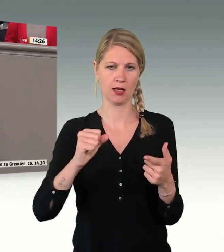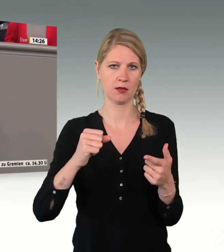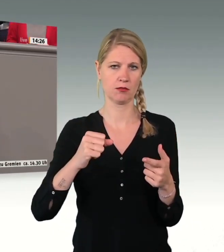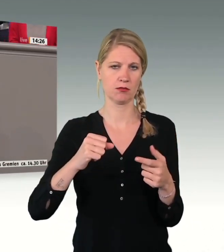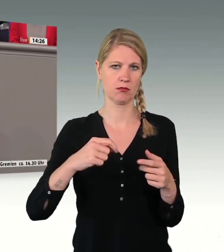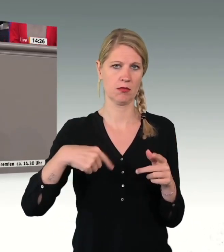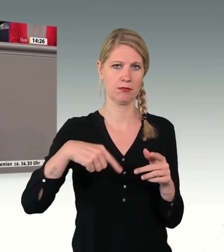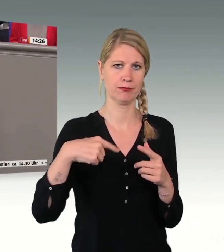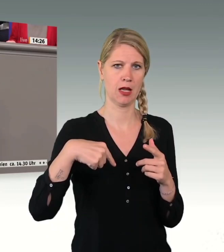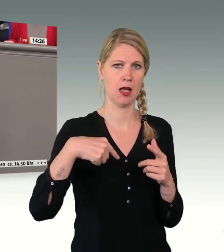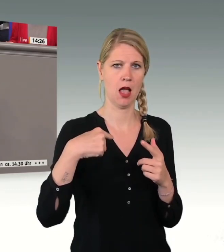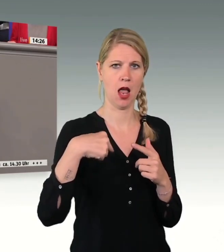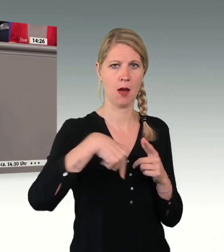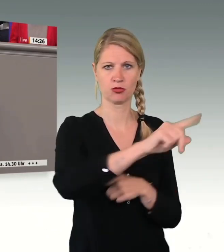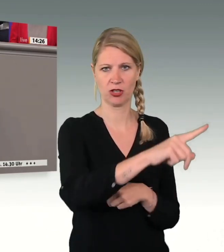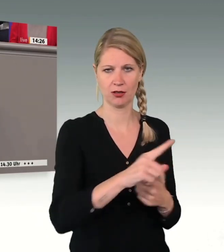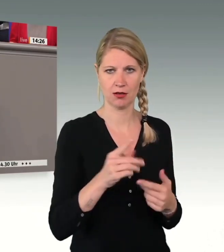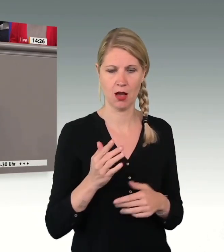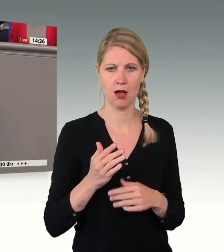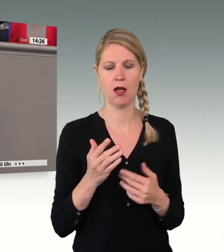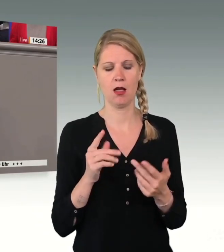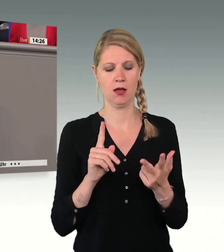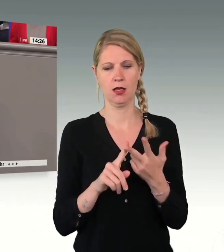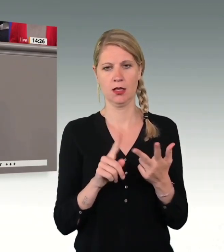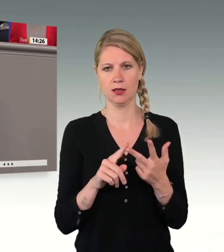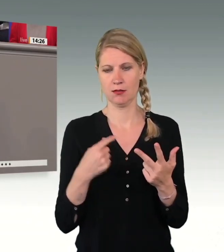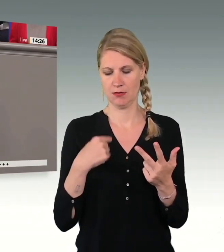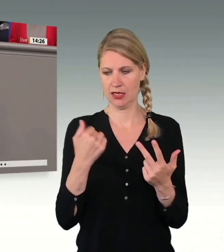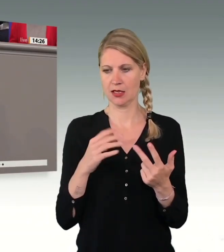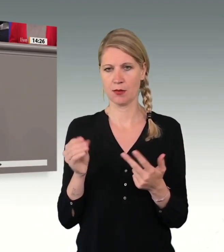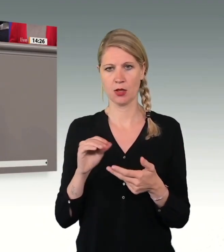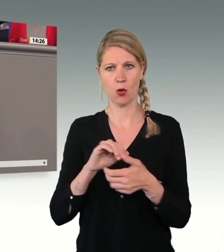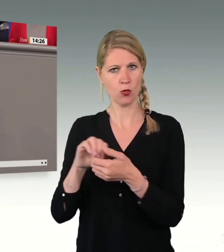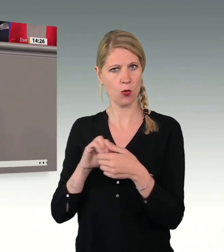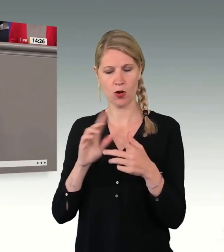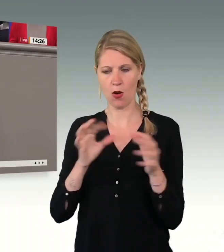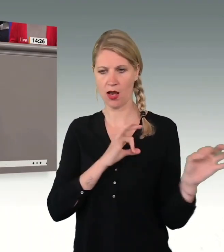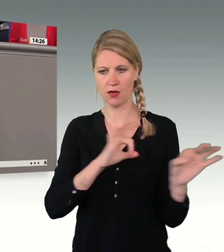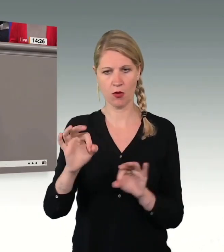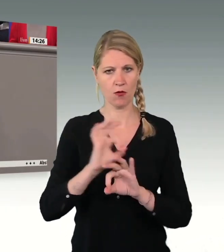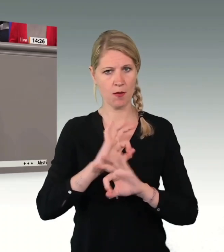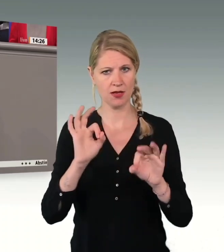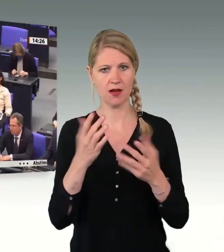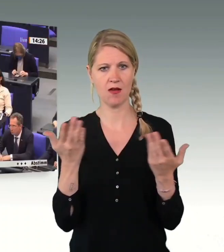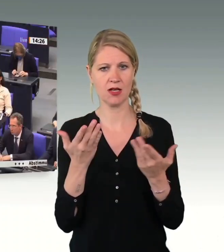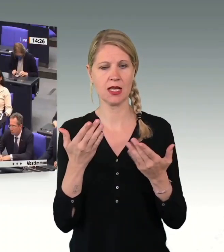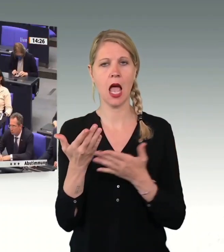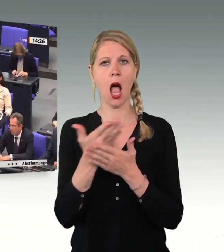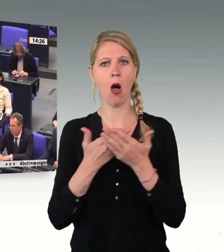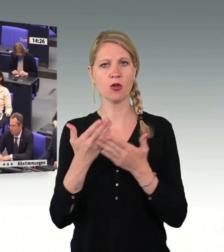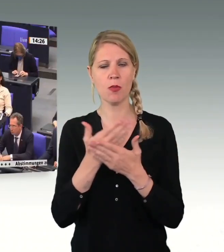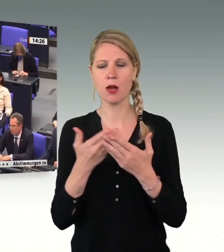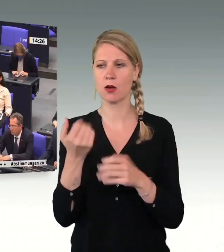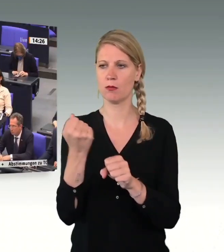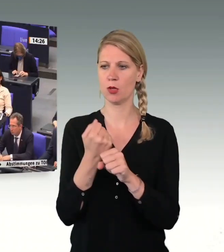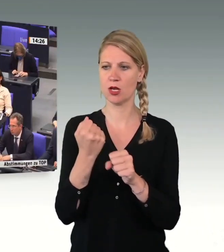dritte Punkt ist einfach das, was wir auch jetzt mit der Union eingeführt haben und was wir auch verbessern wollen, ist die Ausbildungs und Beschäftigungstuldung. Also